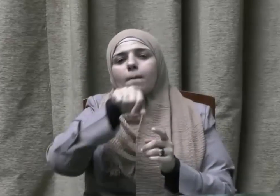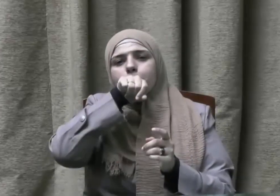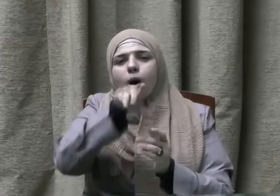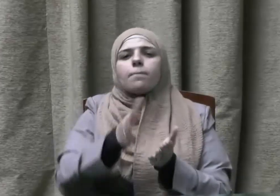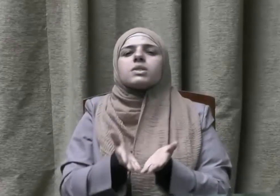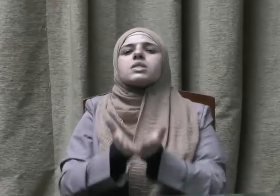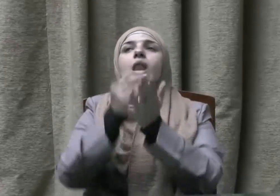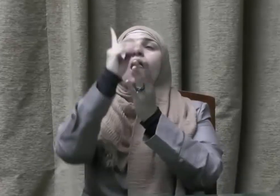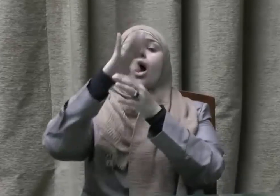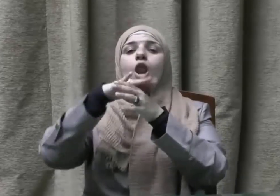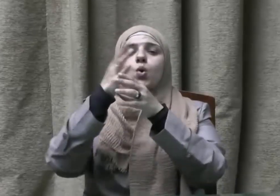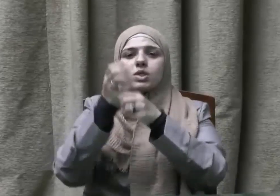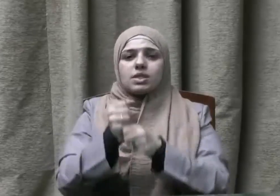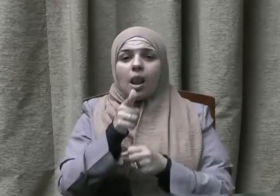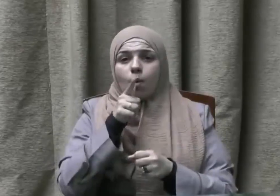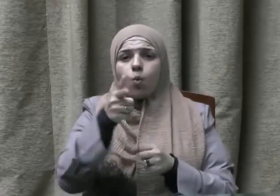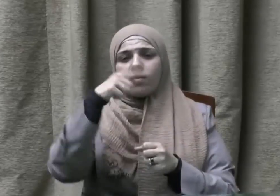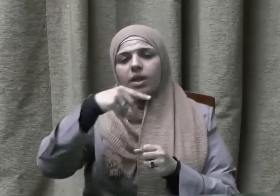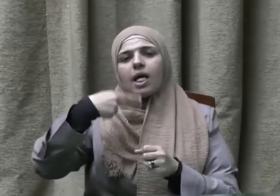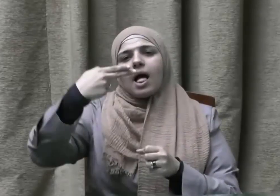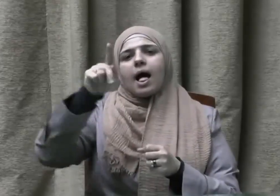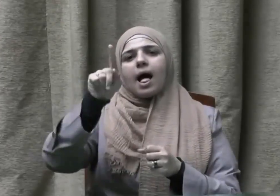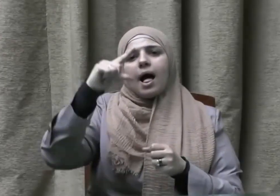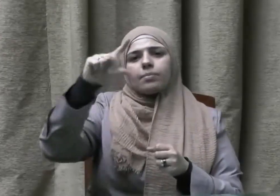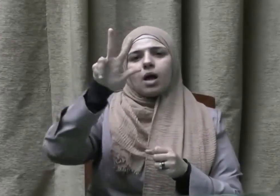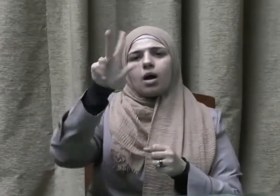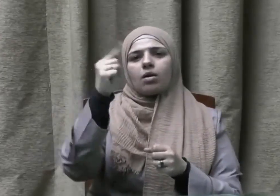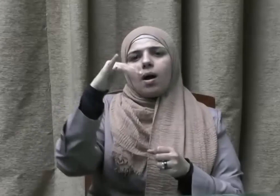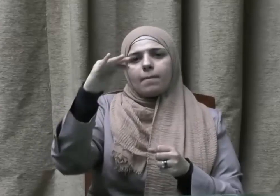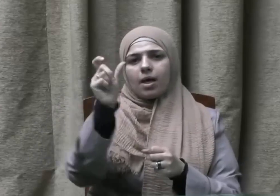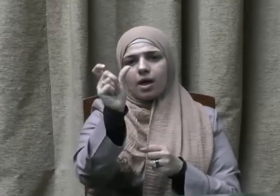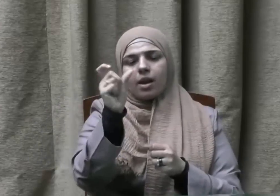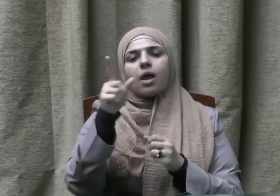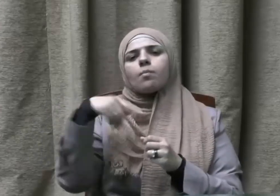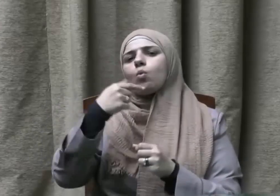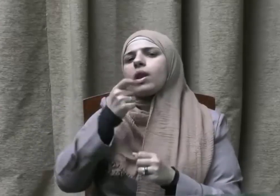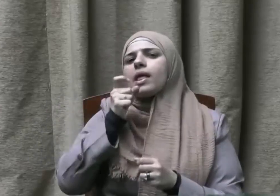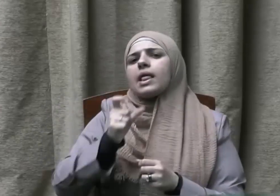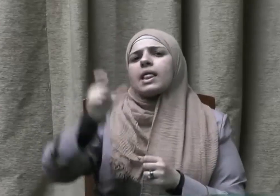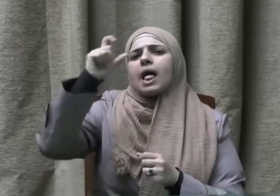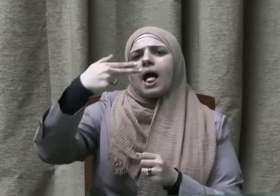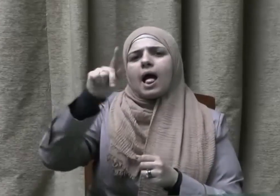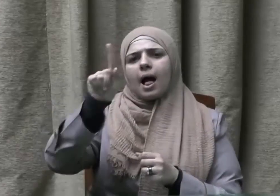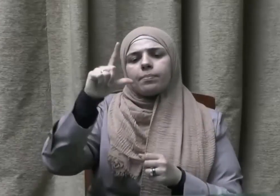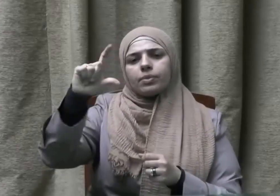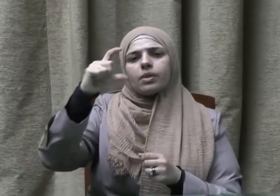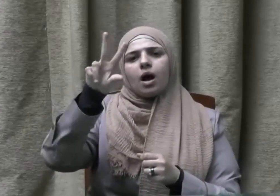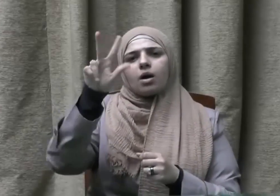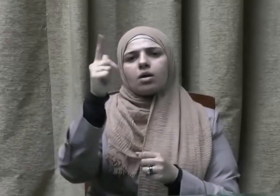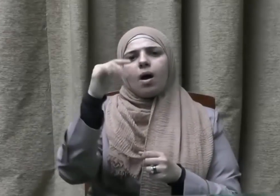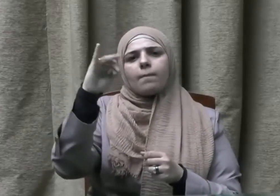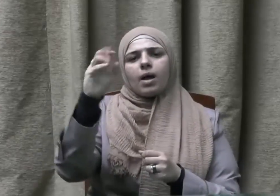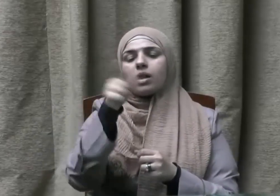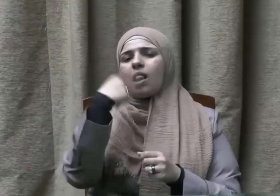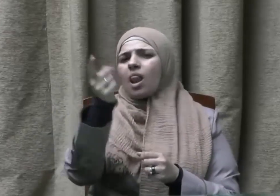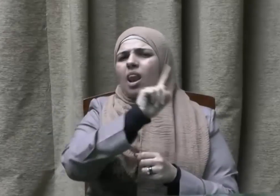يقول نبينا صلى الله عليه وسلم لعبد الرحمن بن سمرة يا عبد الرحمن لا تسأل